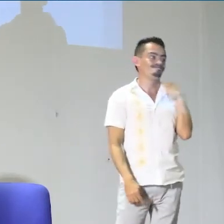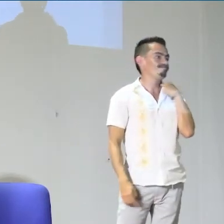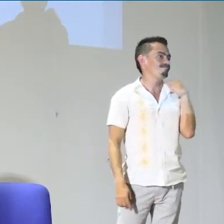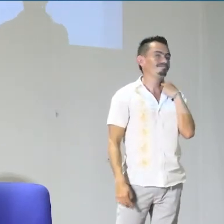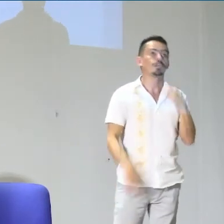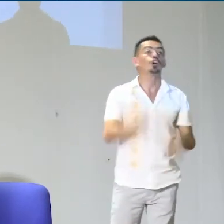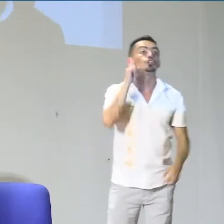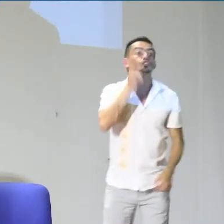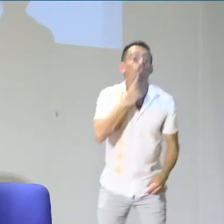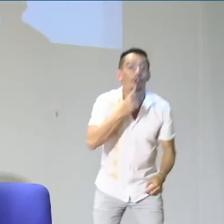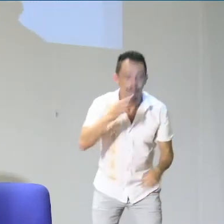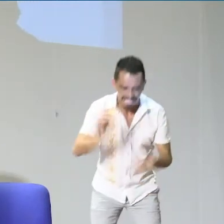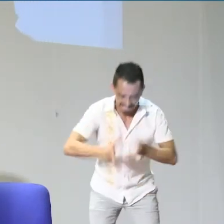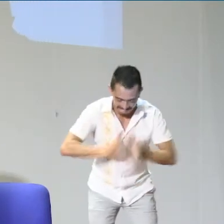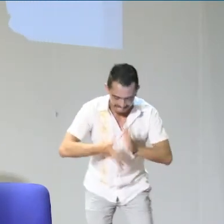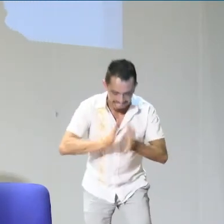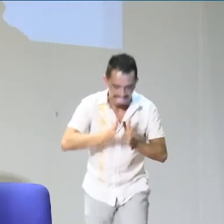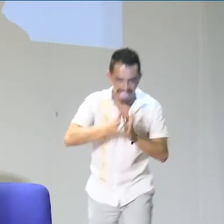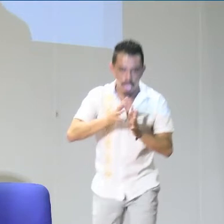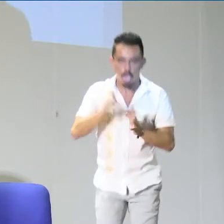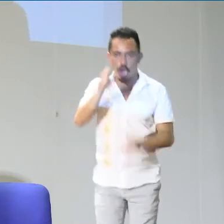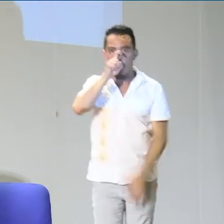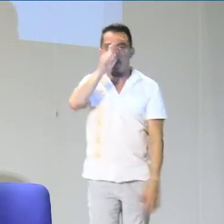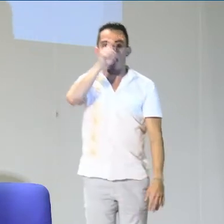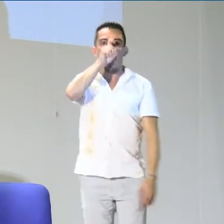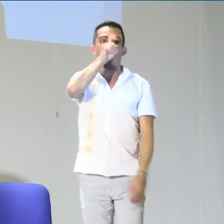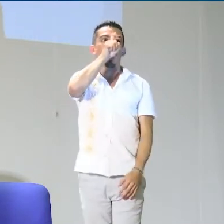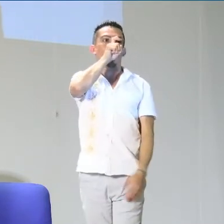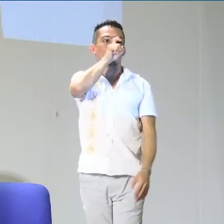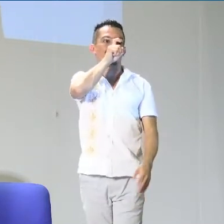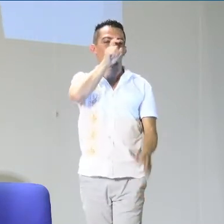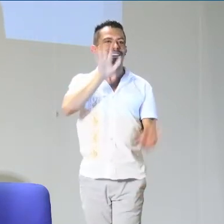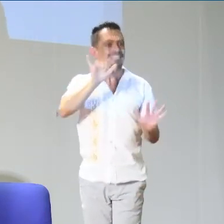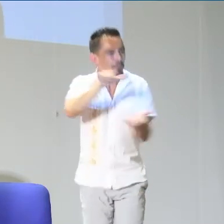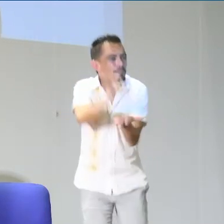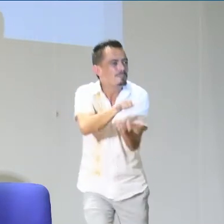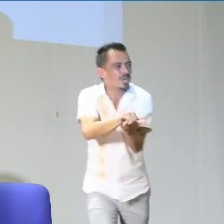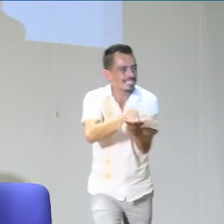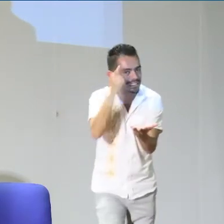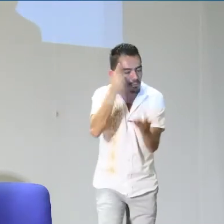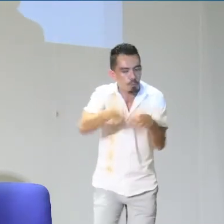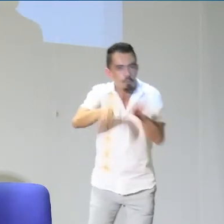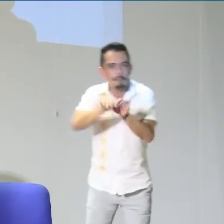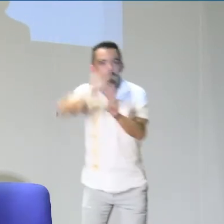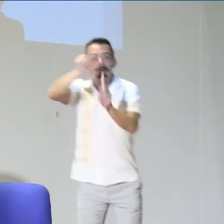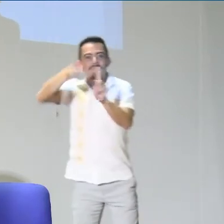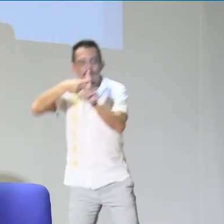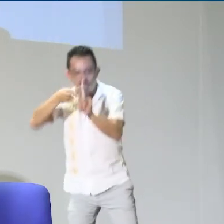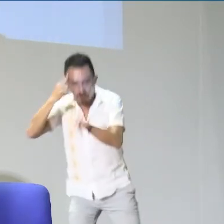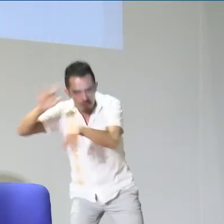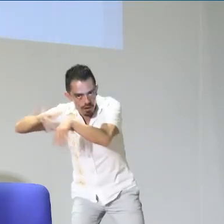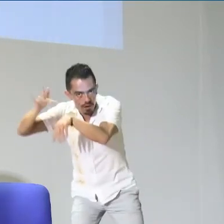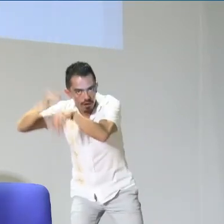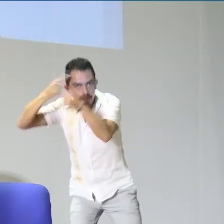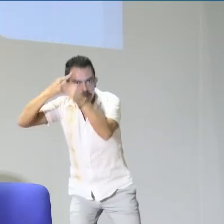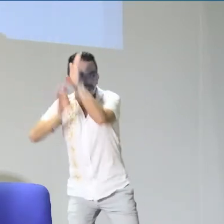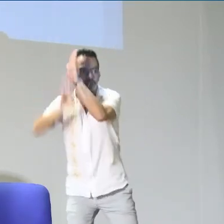la generación, la construcción del lenguaje del niño. Si no hay estas actividades, pues simplemente el niño lo que va a hacer es